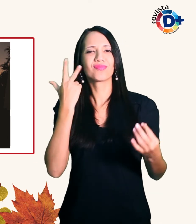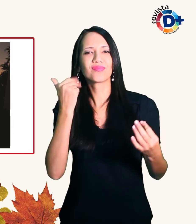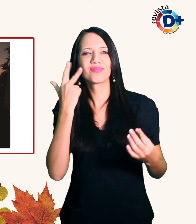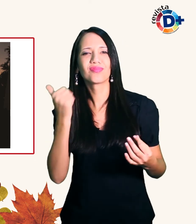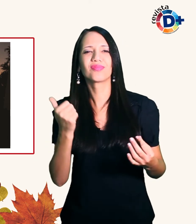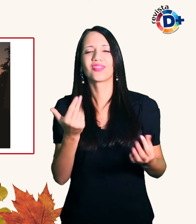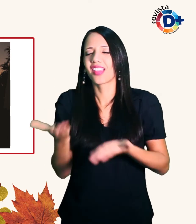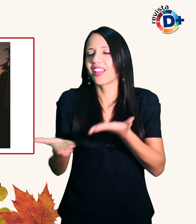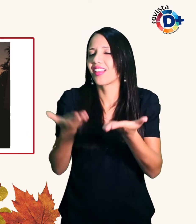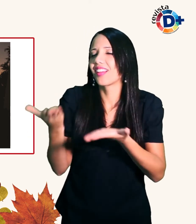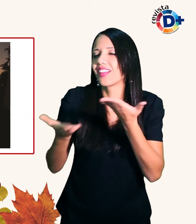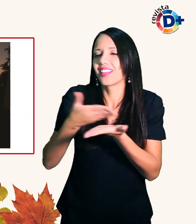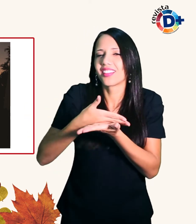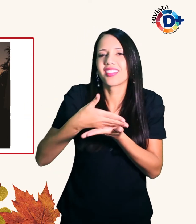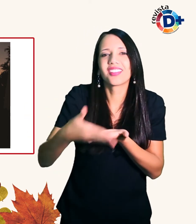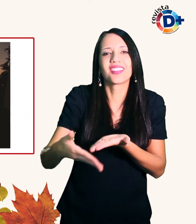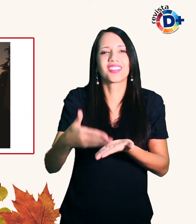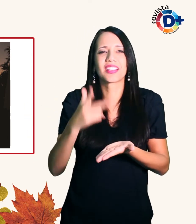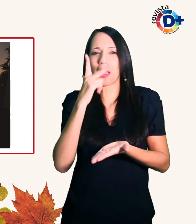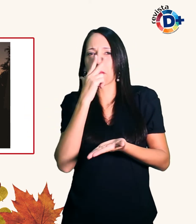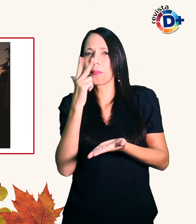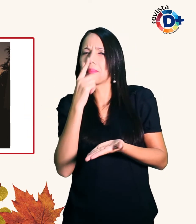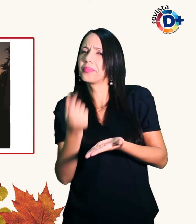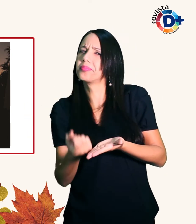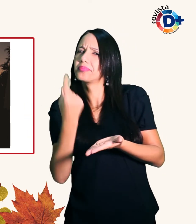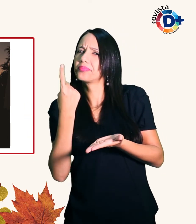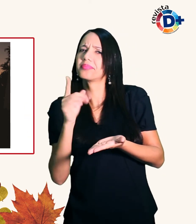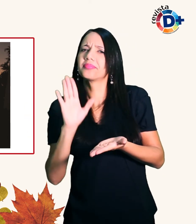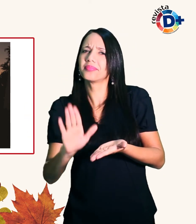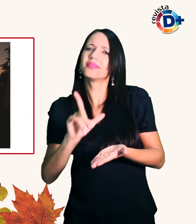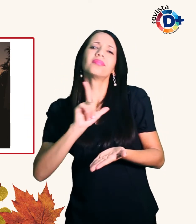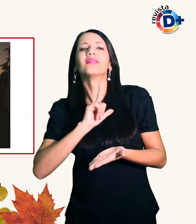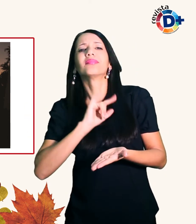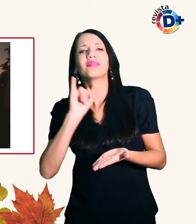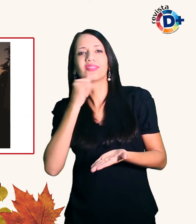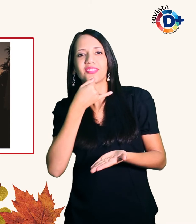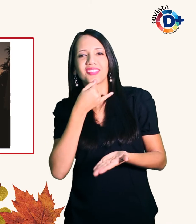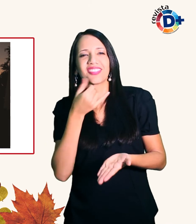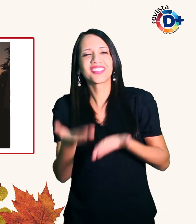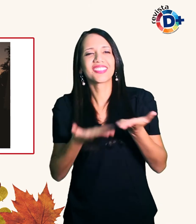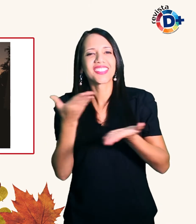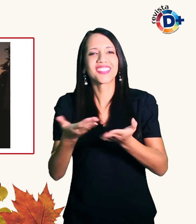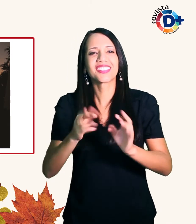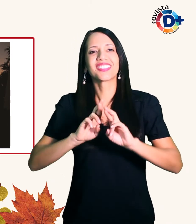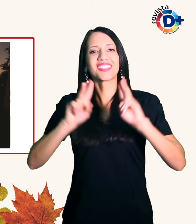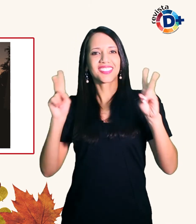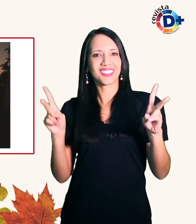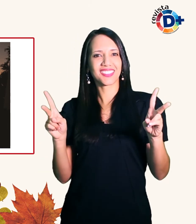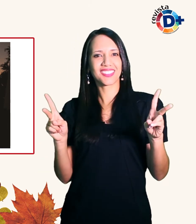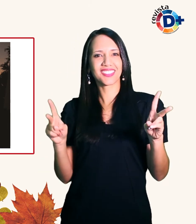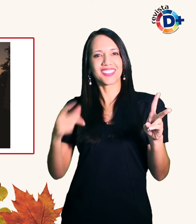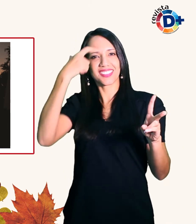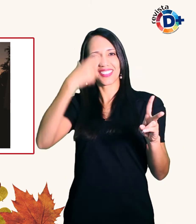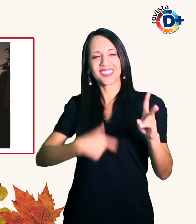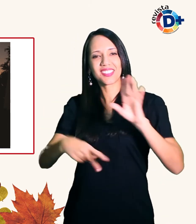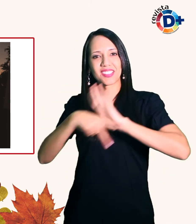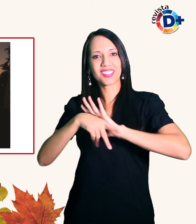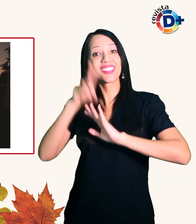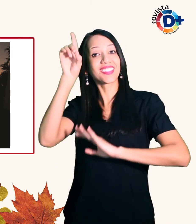Pode parecer estranho mas infelizmente ter um tratamento diferenciado por causa da deficiência é a